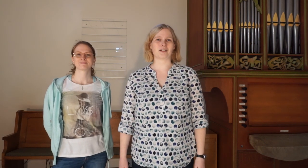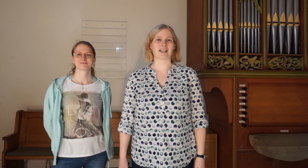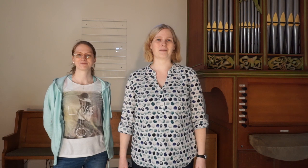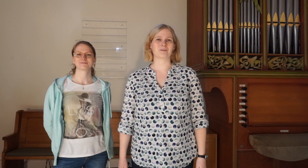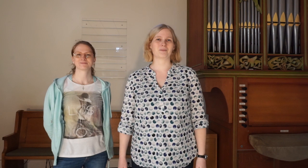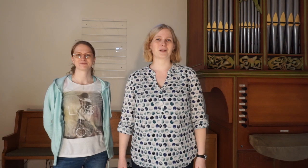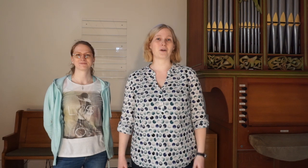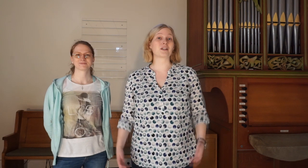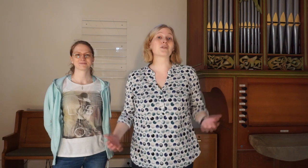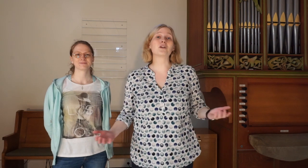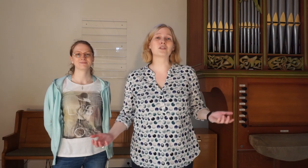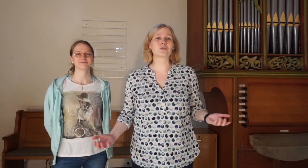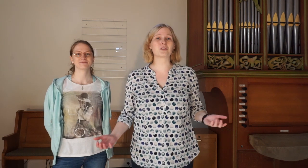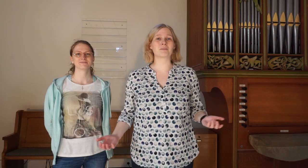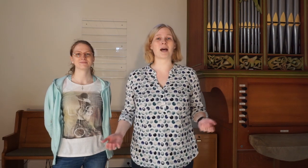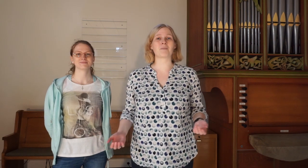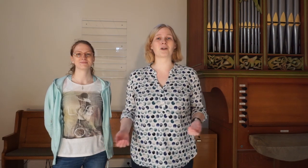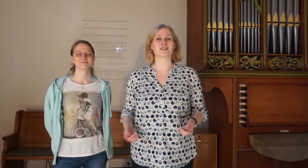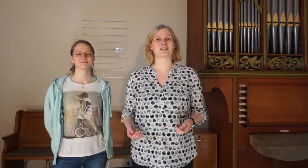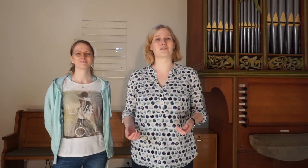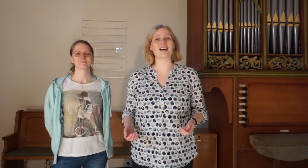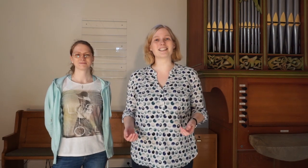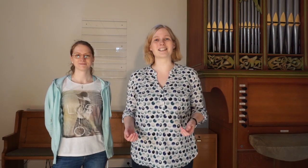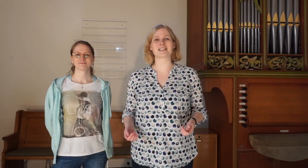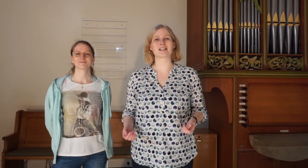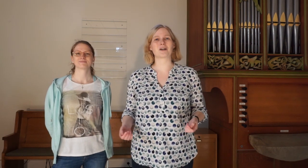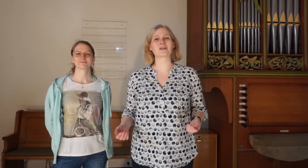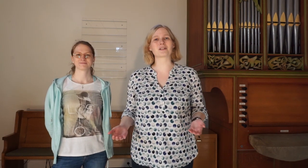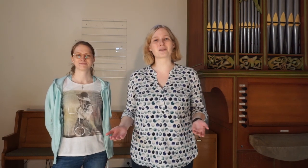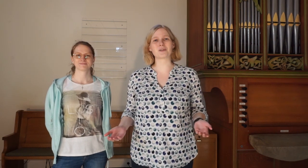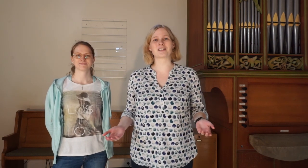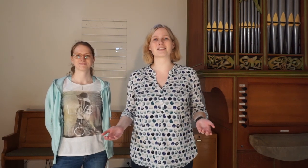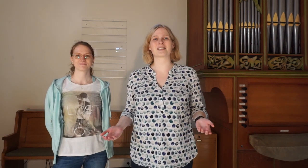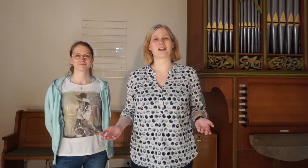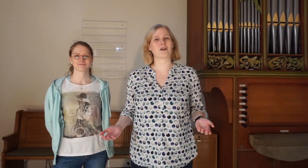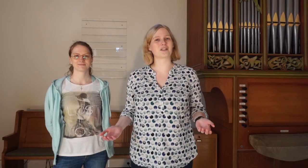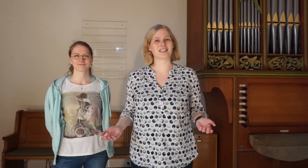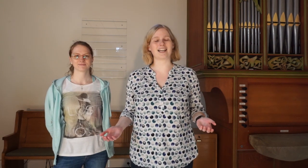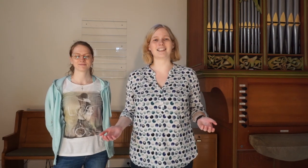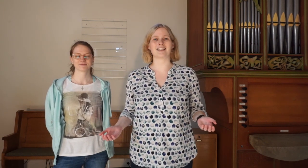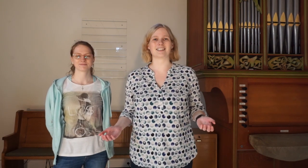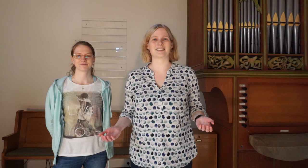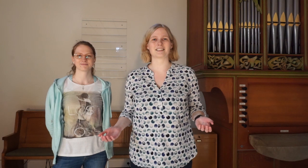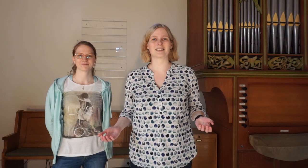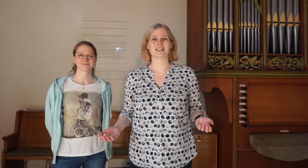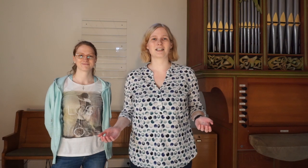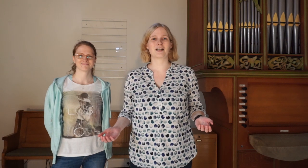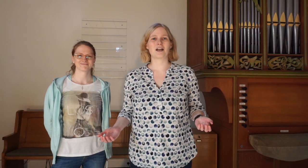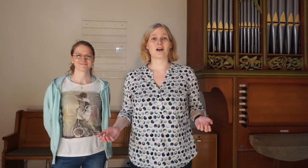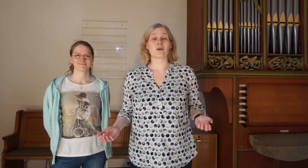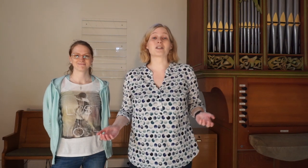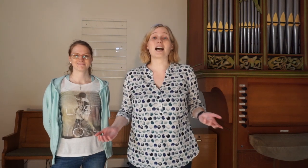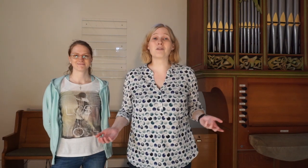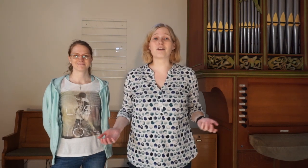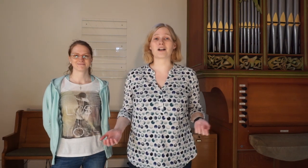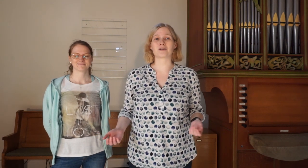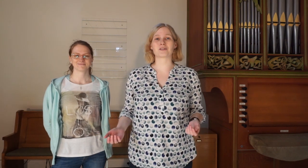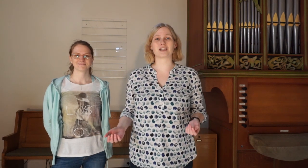feiern. Und das wollen wir tun im Namen Gottes des Vaters und des Sohnes und des Heiligen Geistes. Unser Anfang und unsere